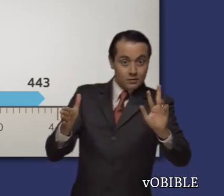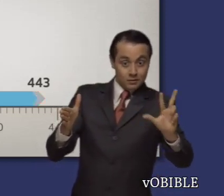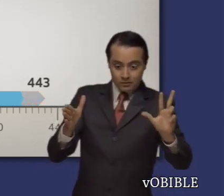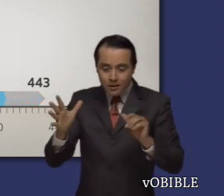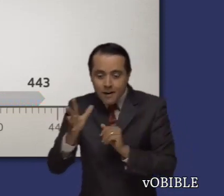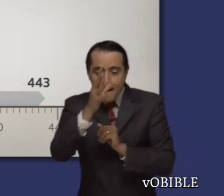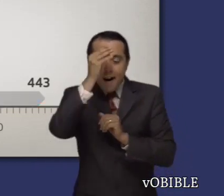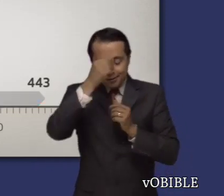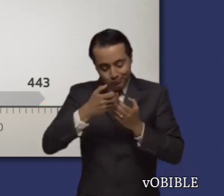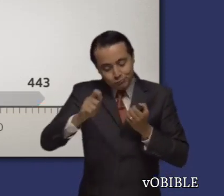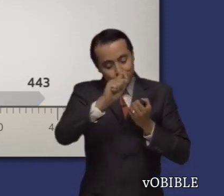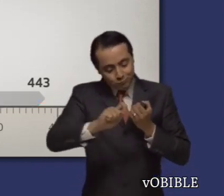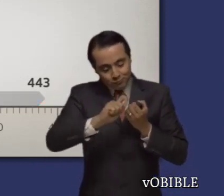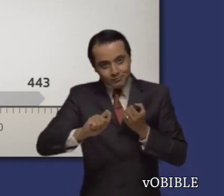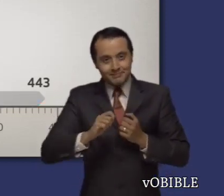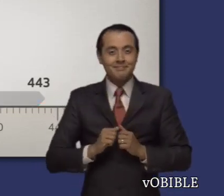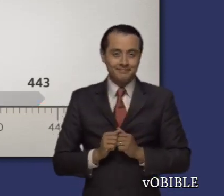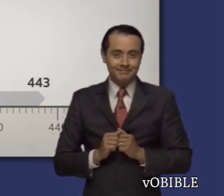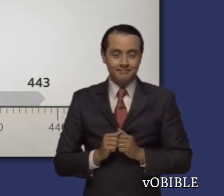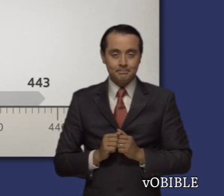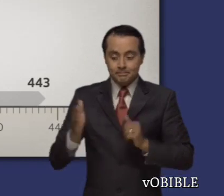en los sucesos que tuvieron lugar en el primer año.